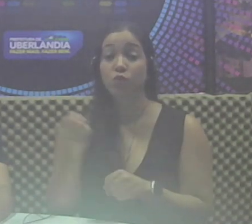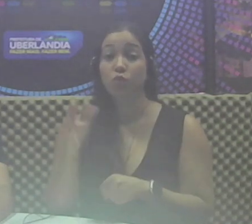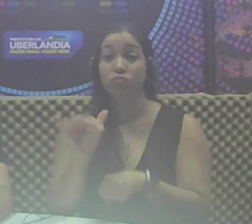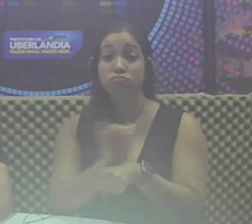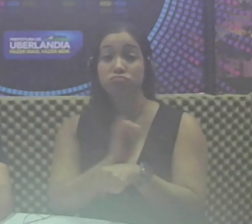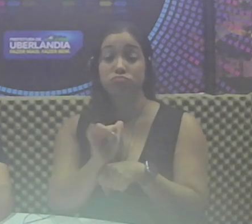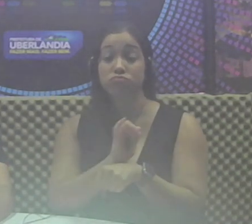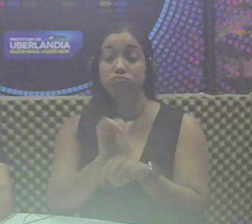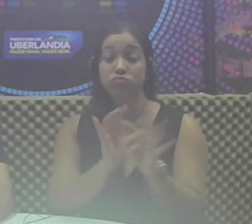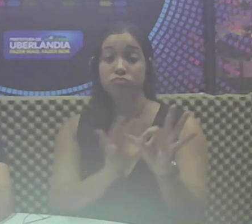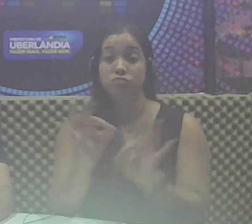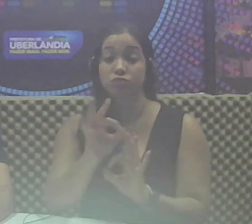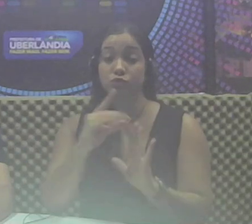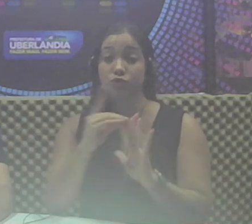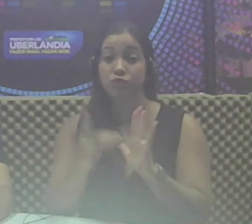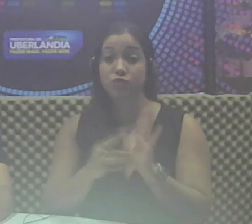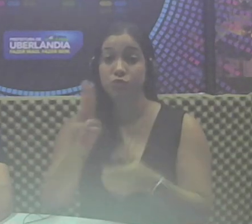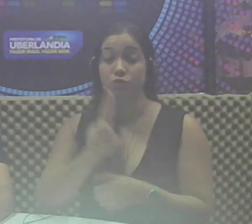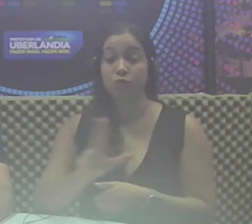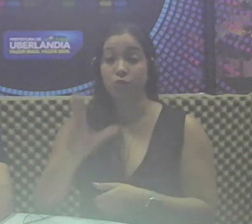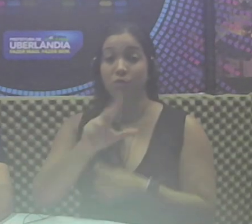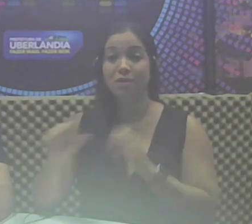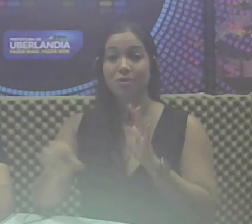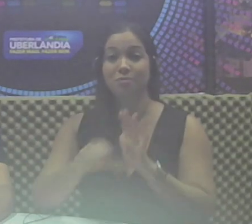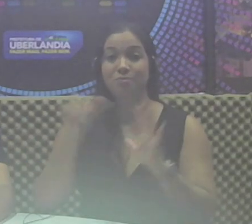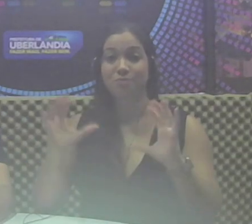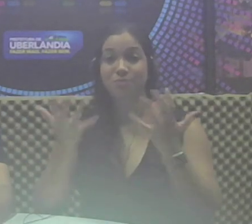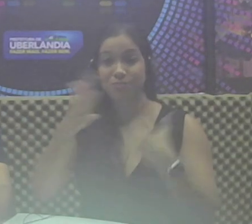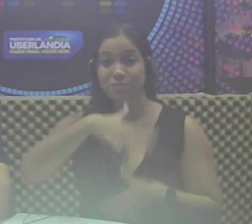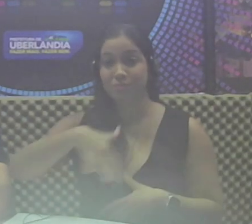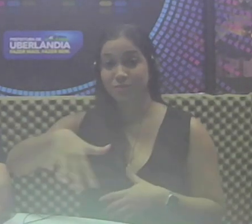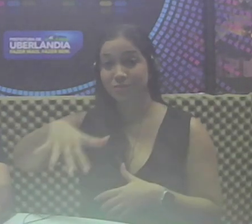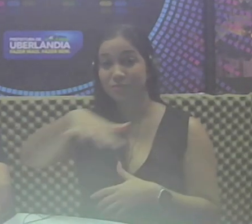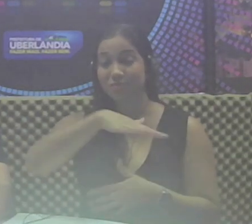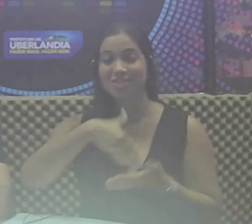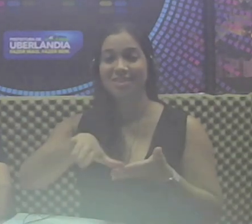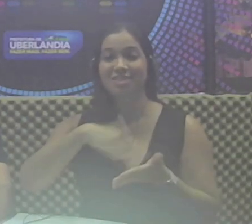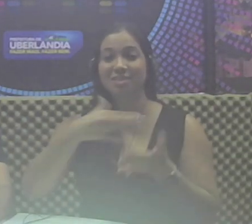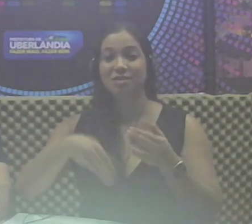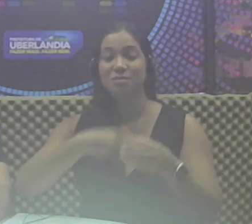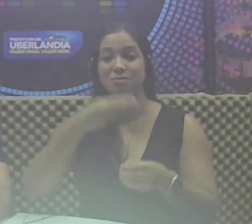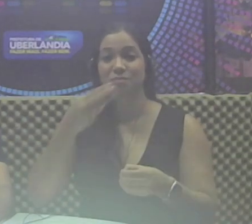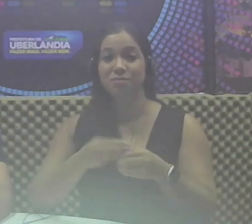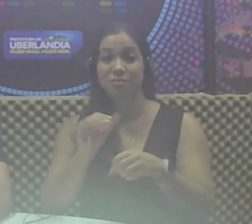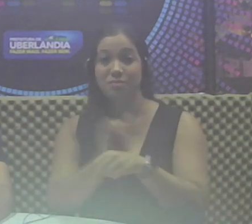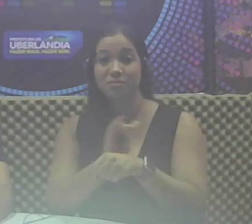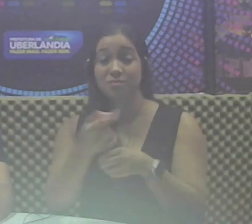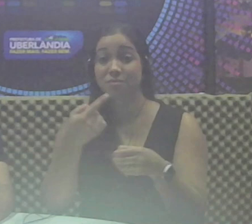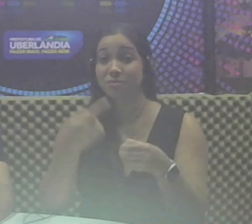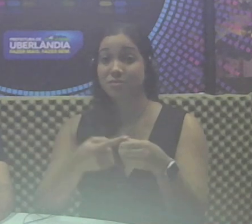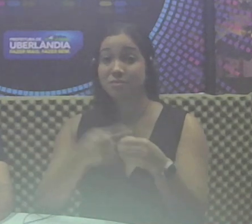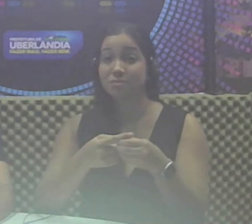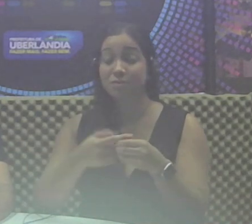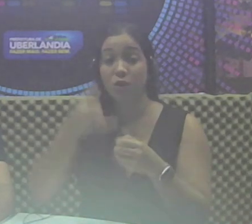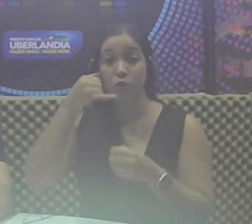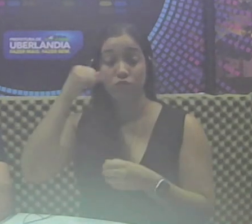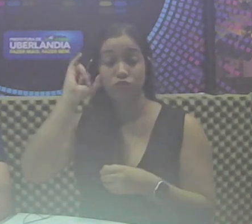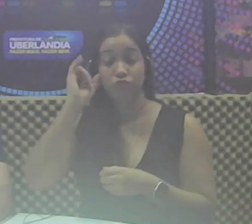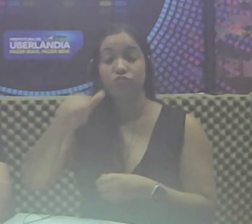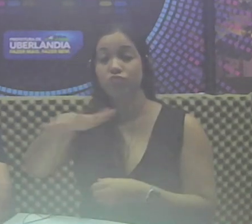Diretor de Uberlândia. Esse foi o primeiro fórum regional organizado pela Secretaria Municipal de Planejamento Urbano na zona rural.